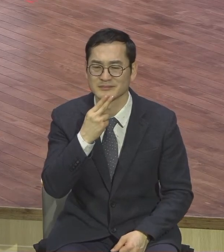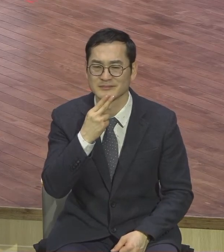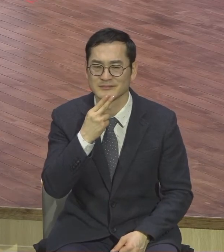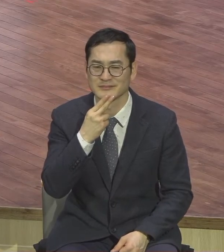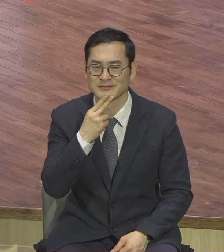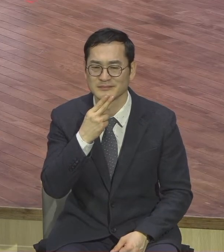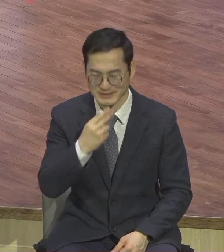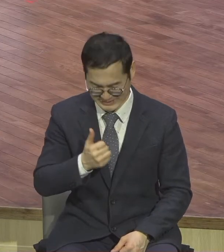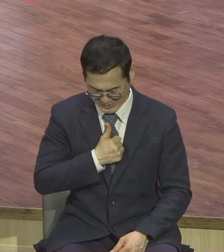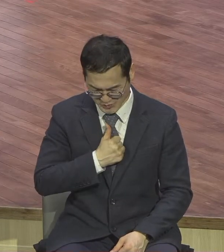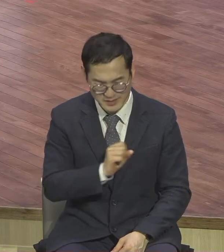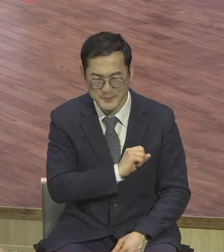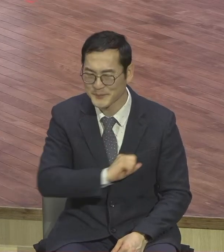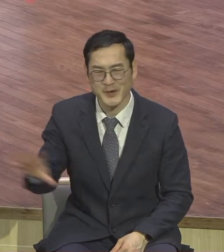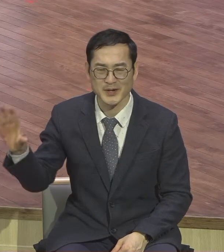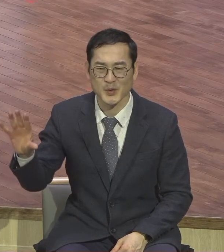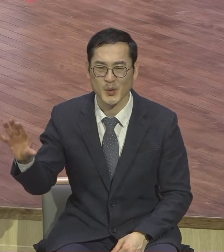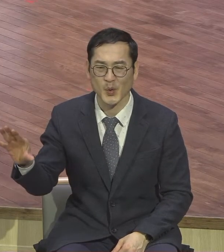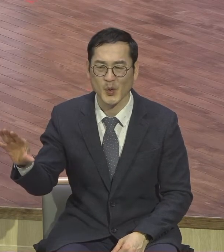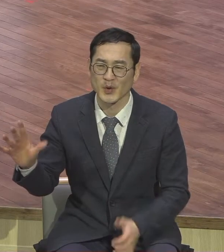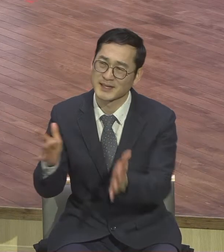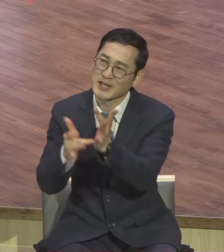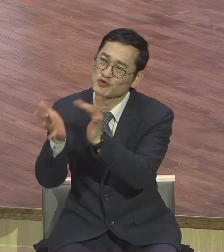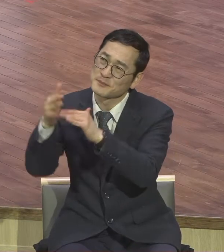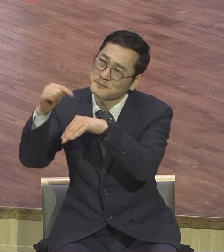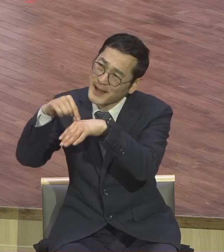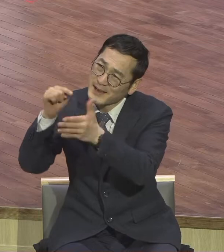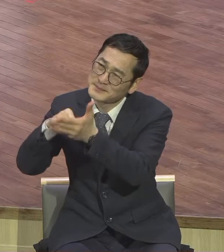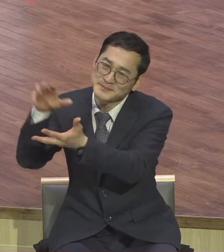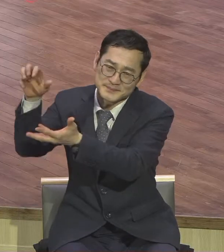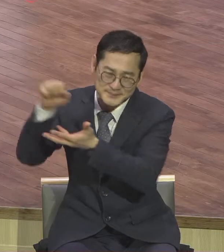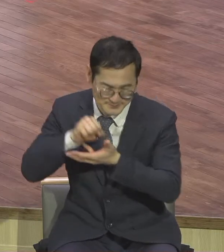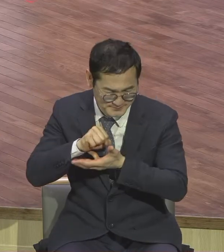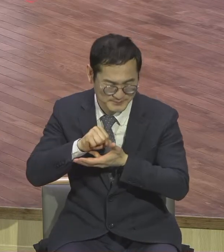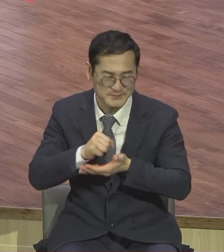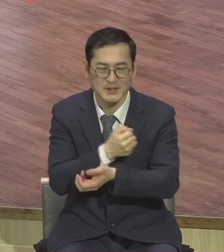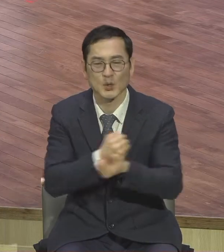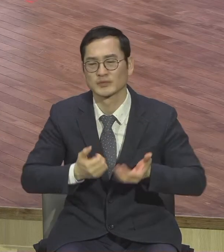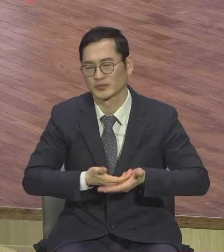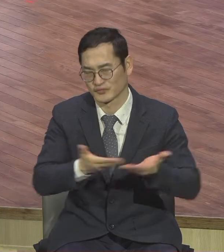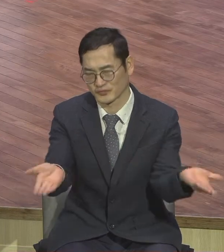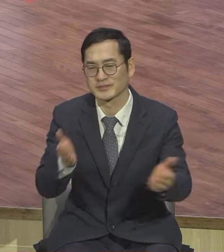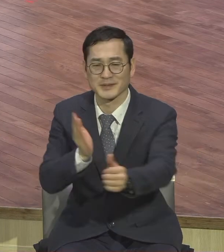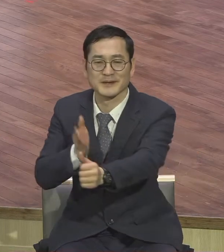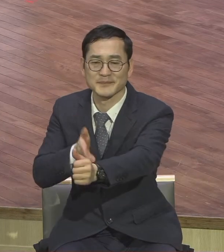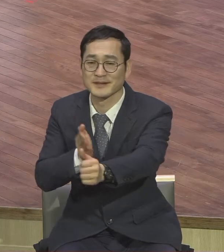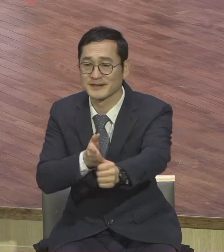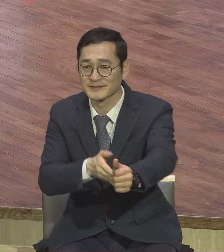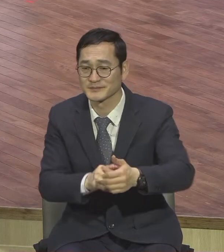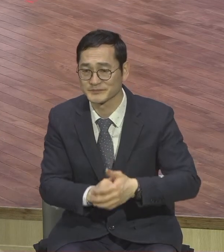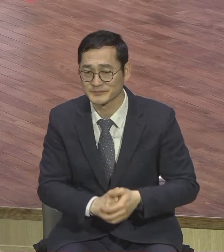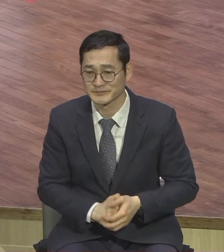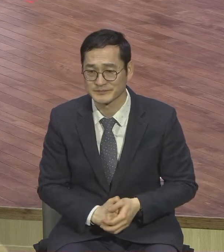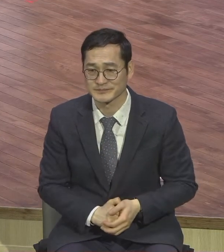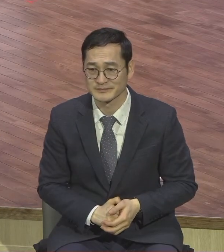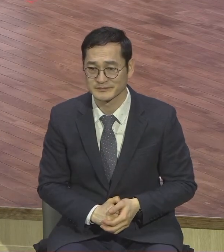바랍니다 자존심 가지고 있으면 이거 내가 살아있으면 용서 못합니다 죽을 때까지